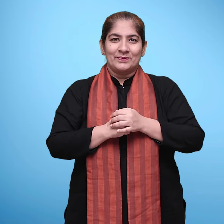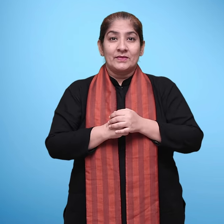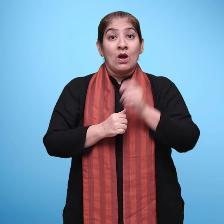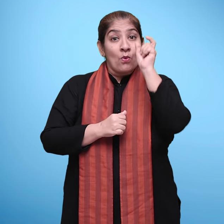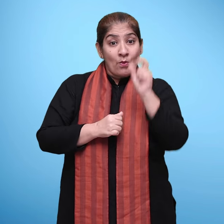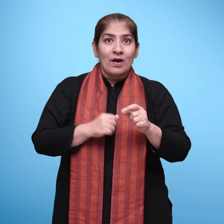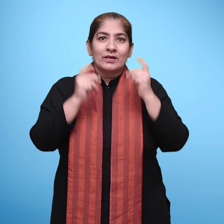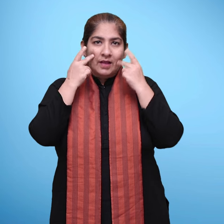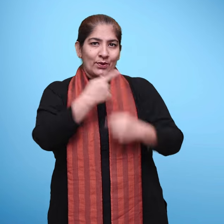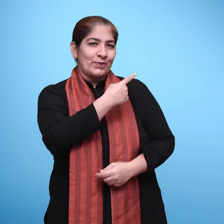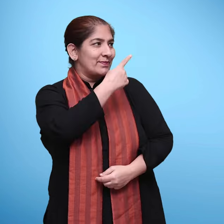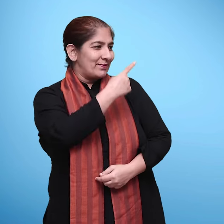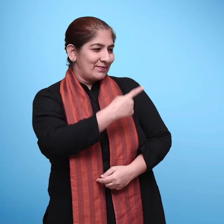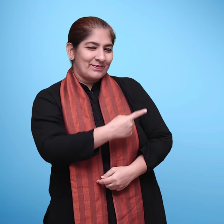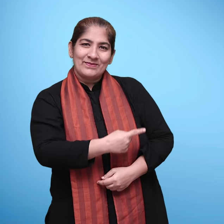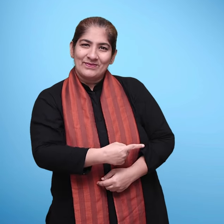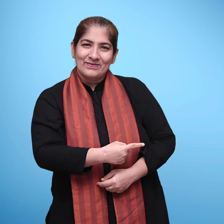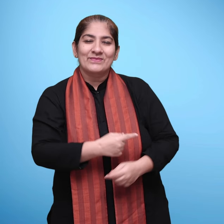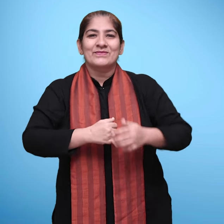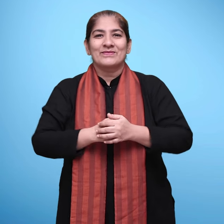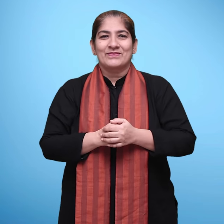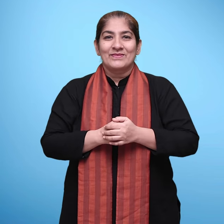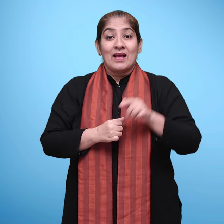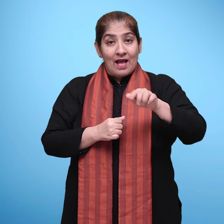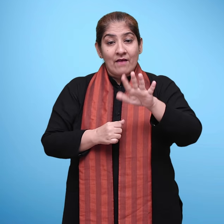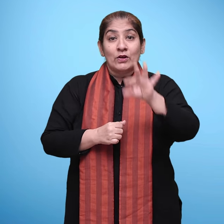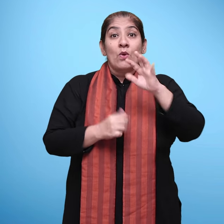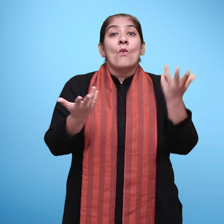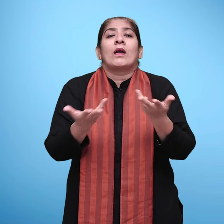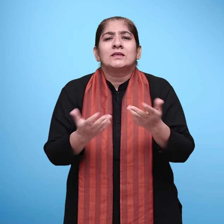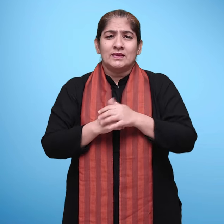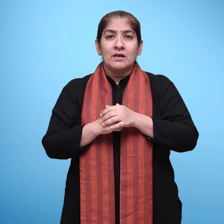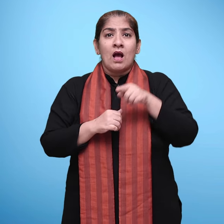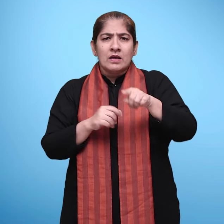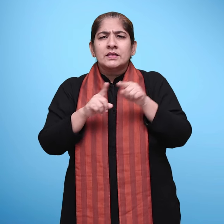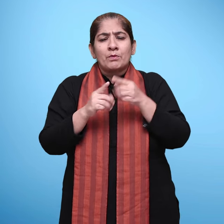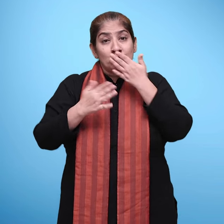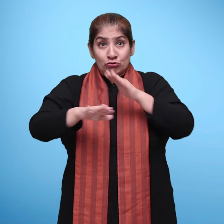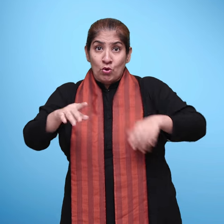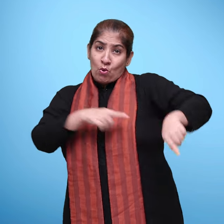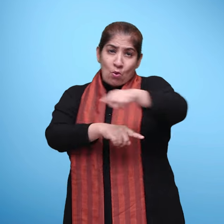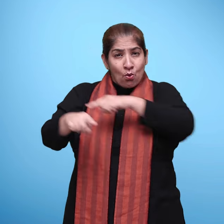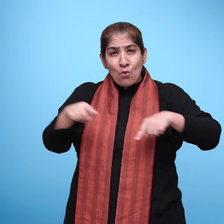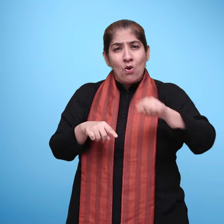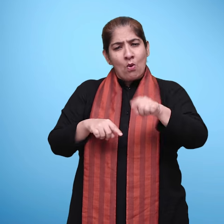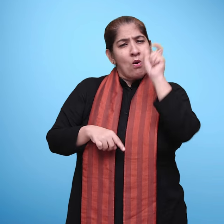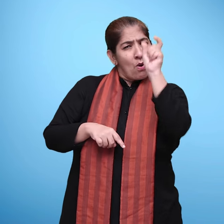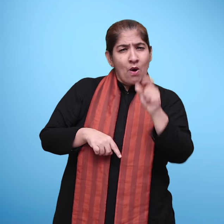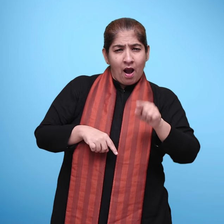गया है मीना, नानी, नाना, मामा आदी शब्दों का चुनाव भी इसी उद्देश से किया